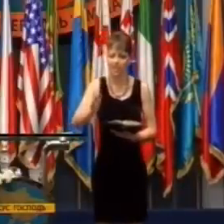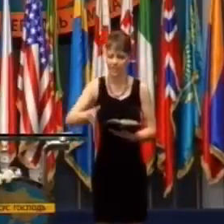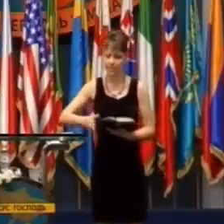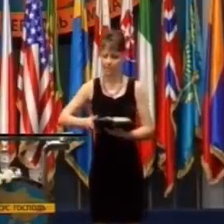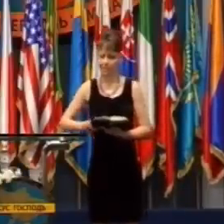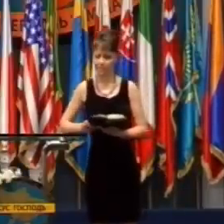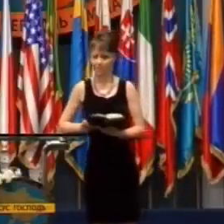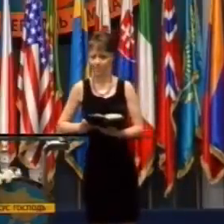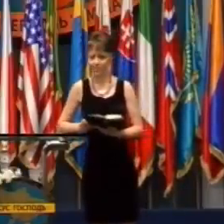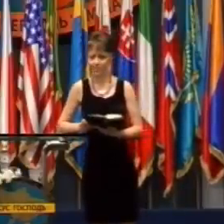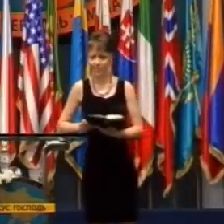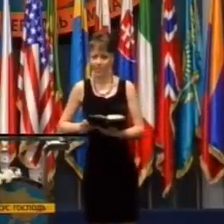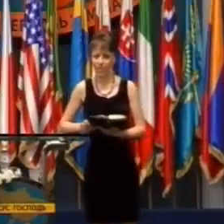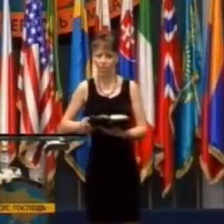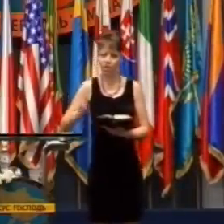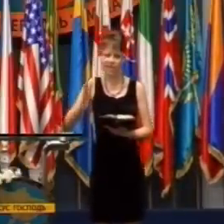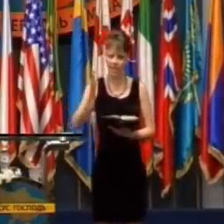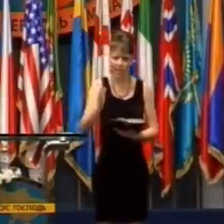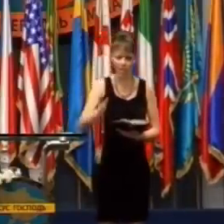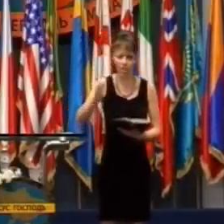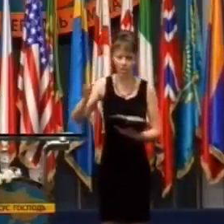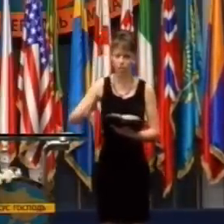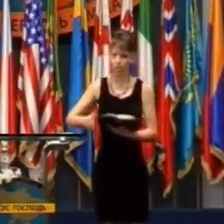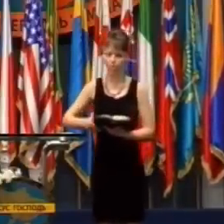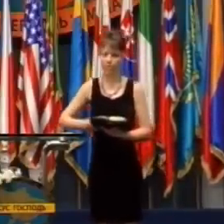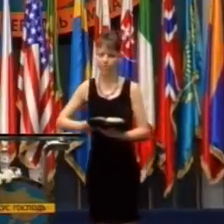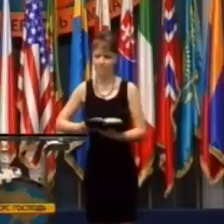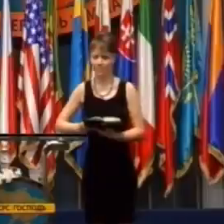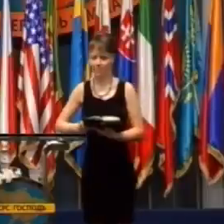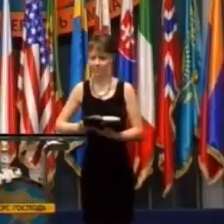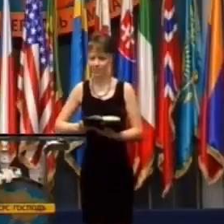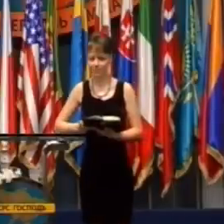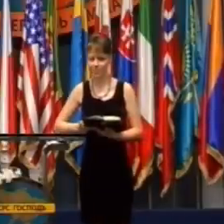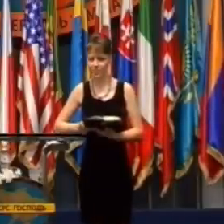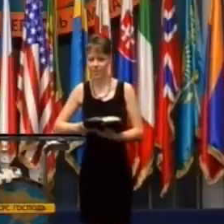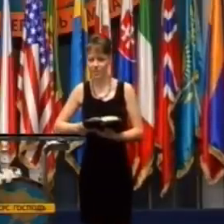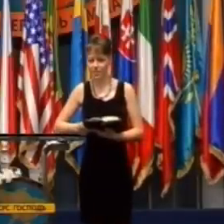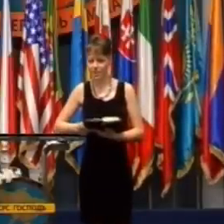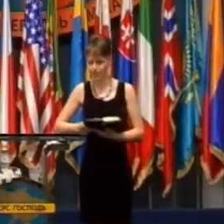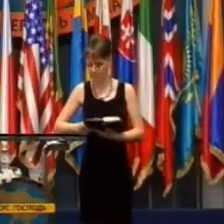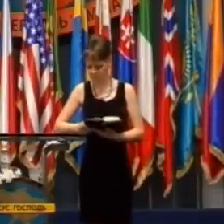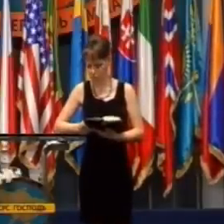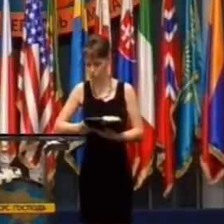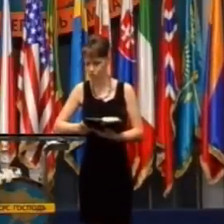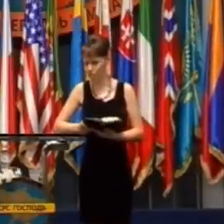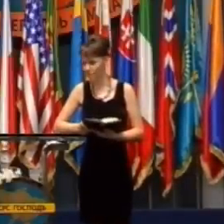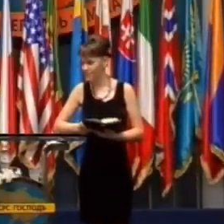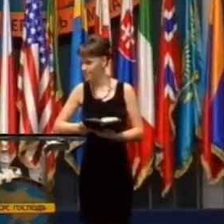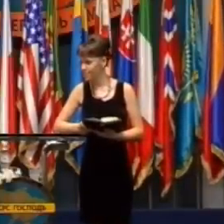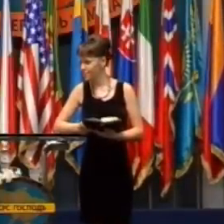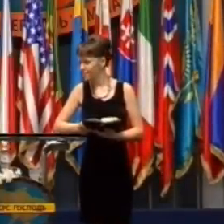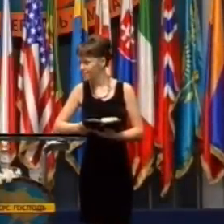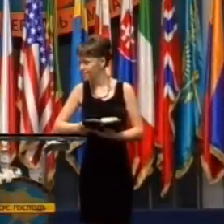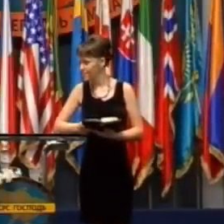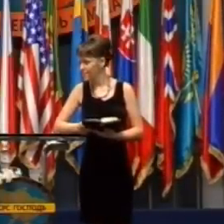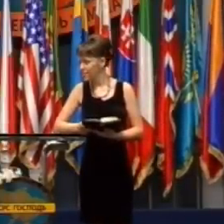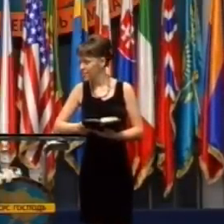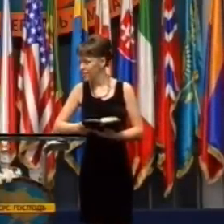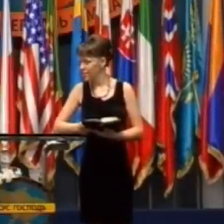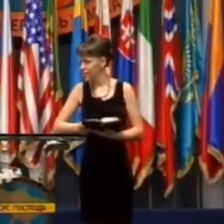pomalšie, podrobne každé slovo. Takže poďme si to prečítať.